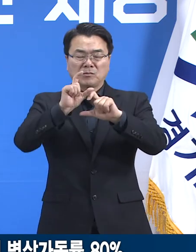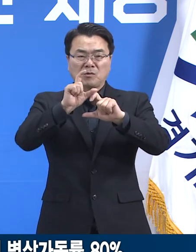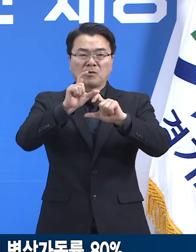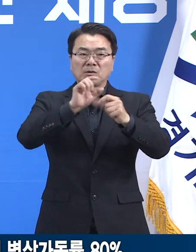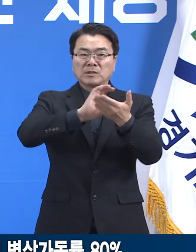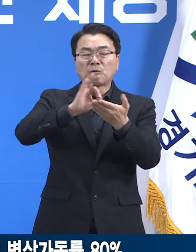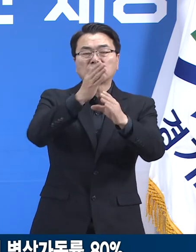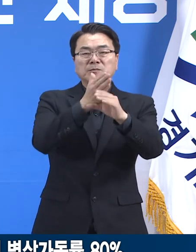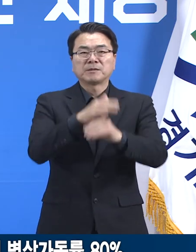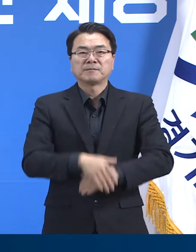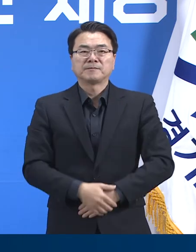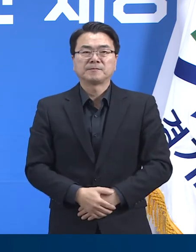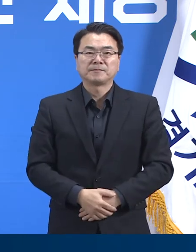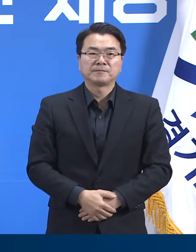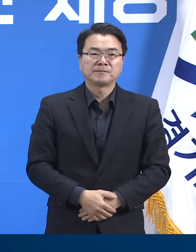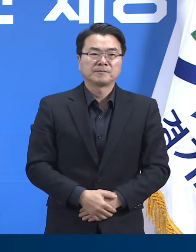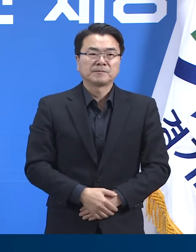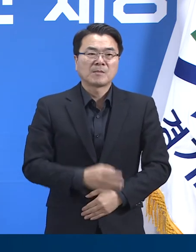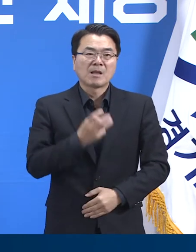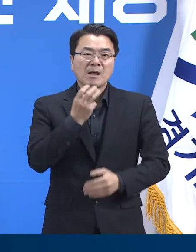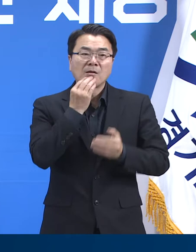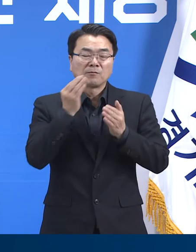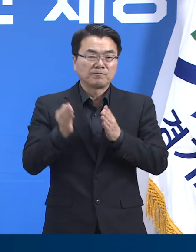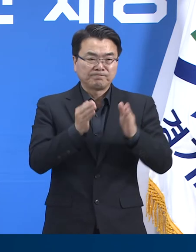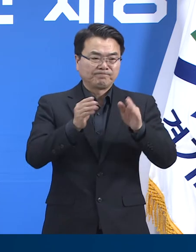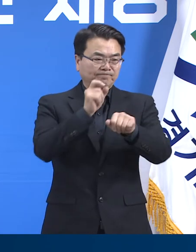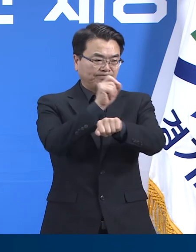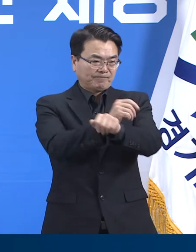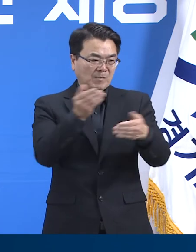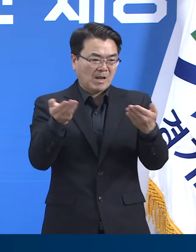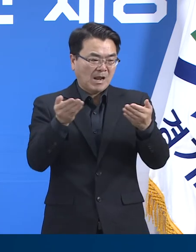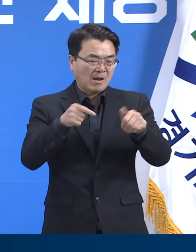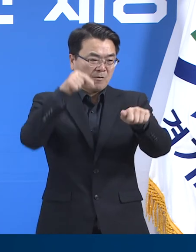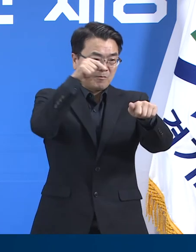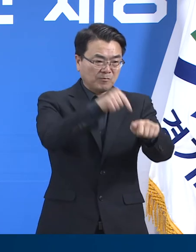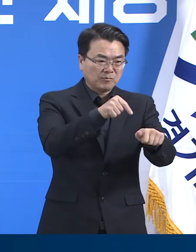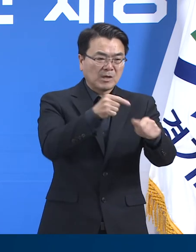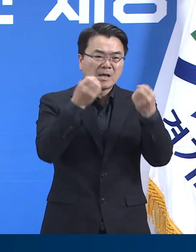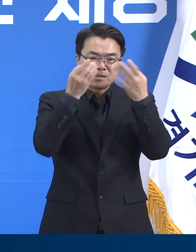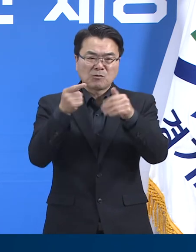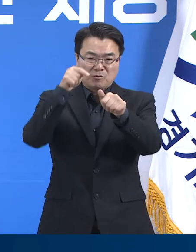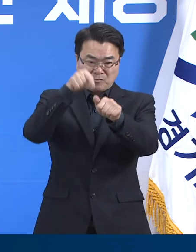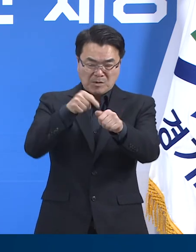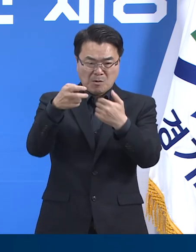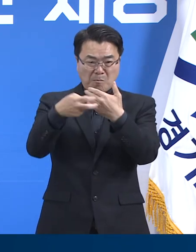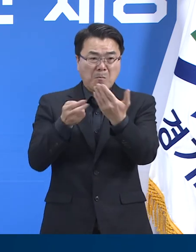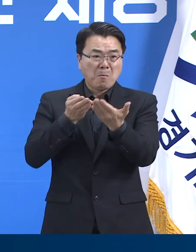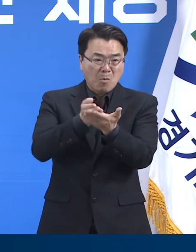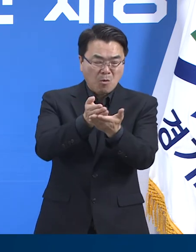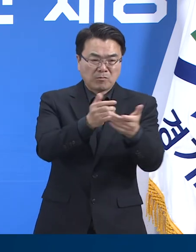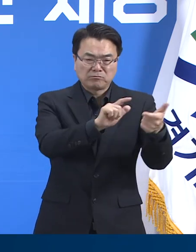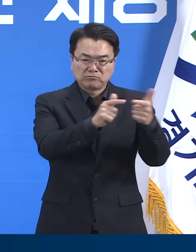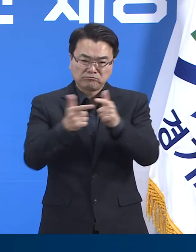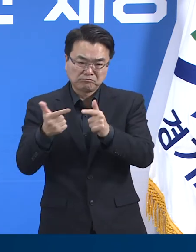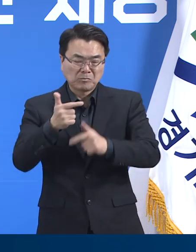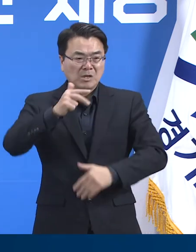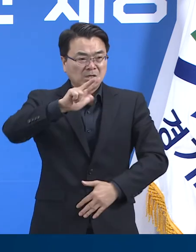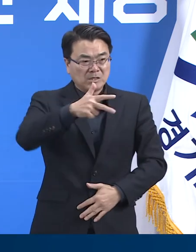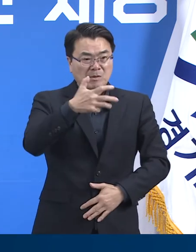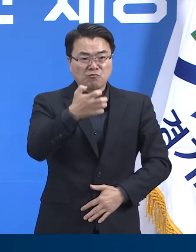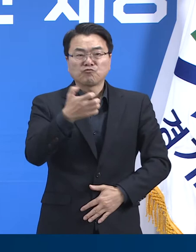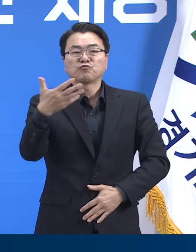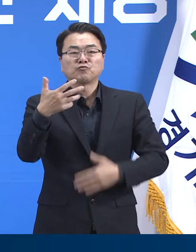경기도는 현재까지 행정명령과 감염병 전남병원 신규지증 등을 통해 797병상을